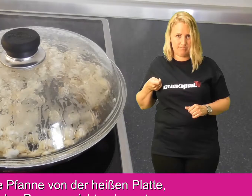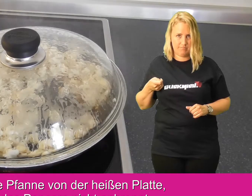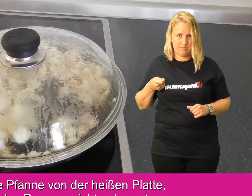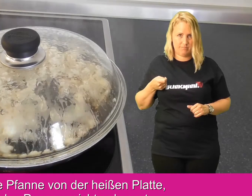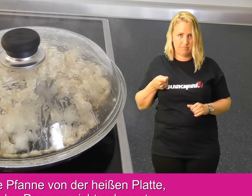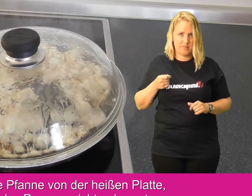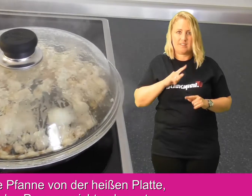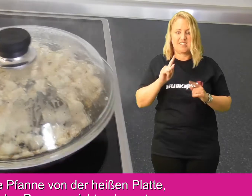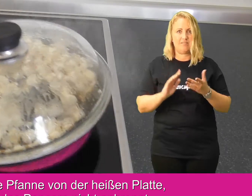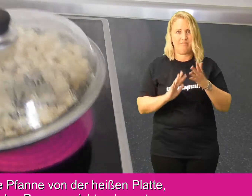Popcorn nicht anbrennt.